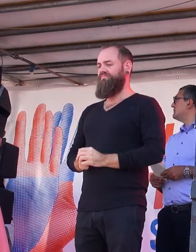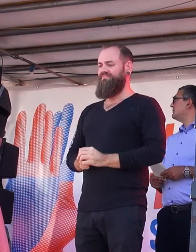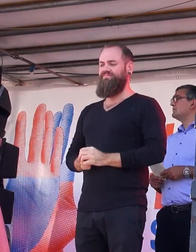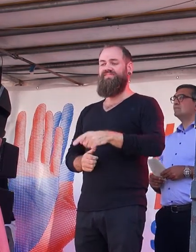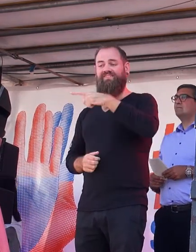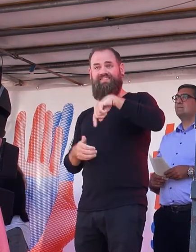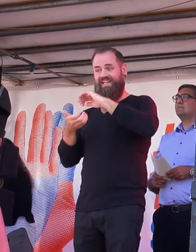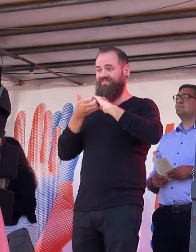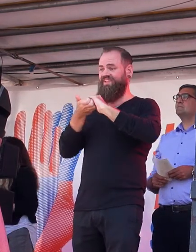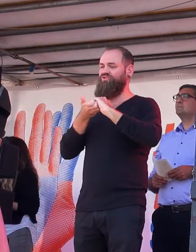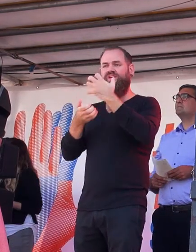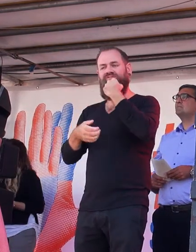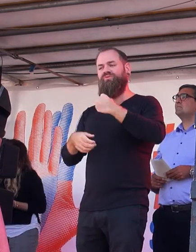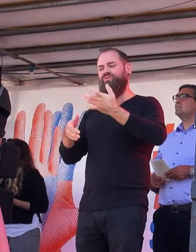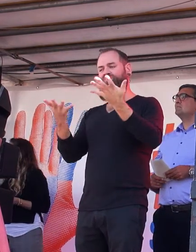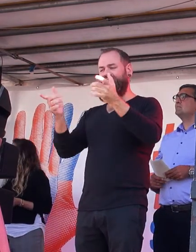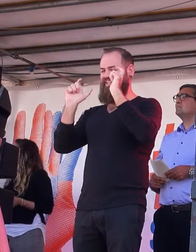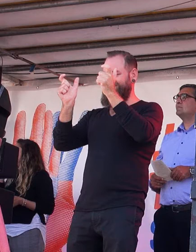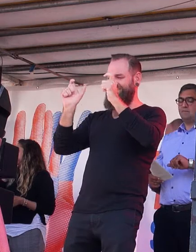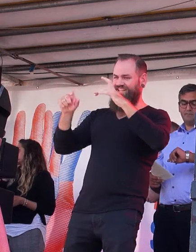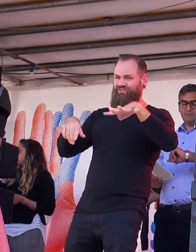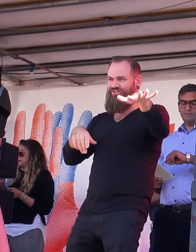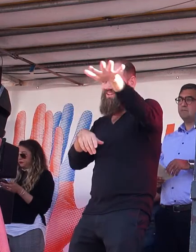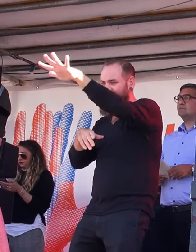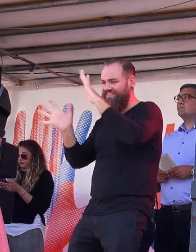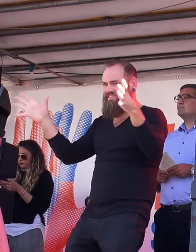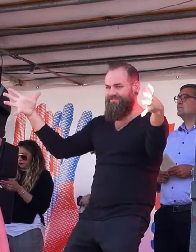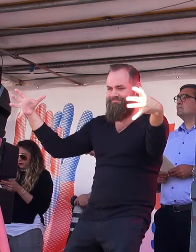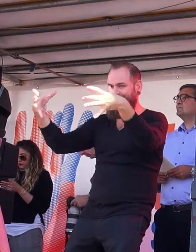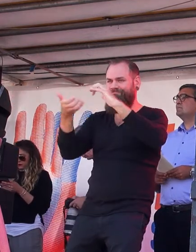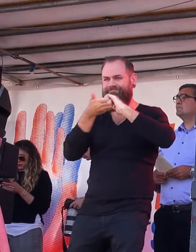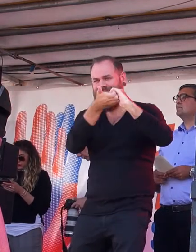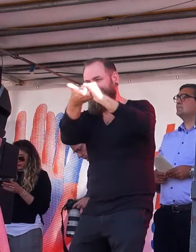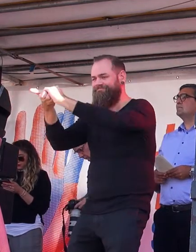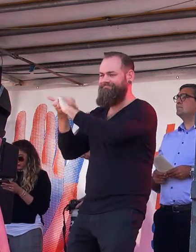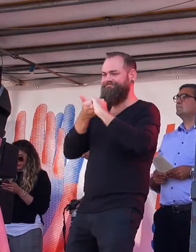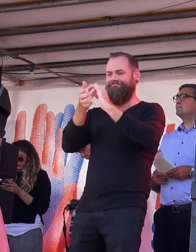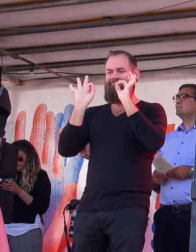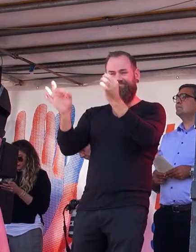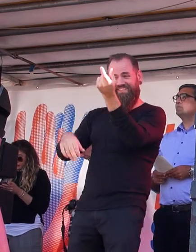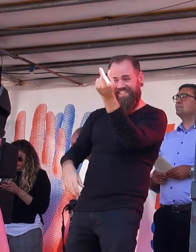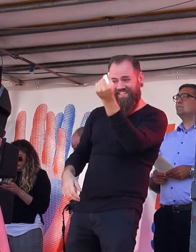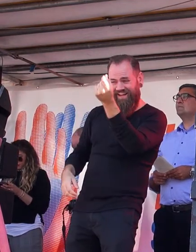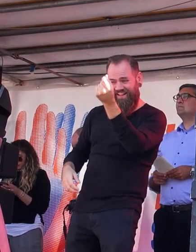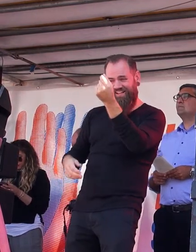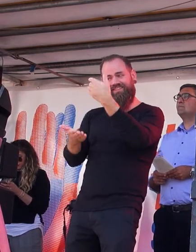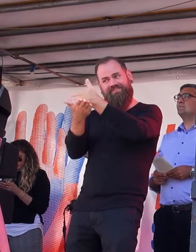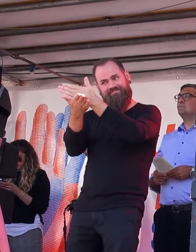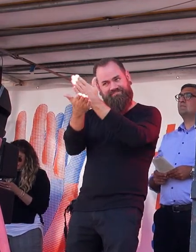solidarische Gesellschaft, in der der Reichtum gerecht verteilt wird, gute Bildung, Pflege und